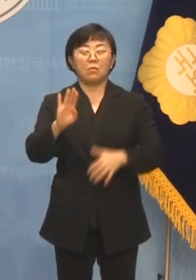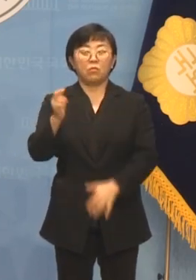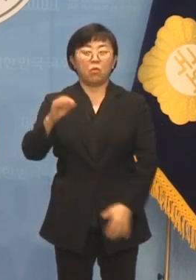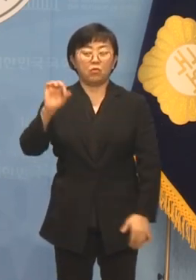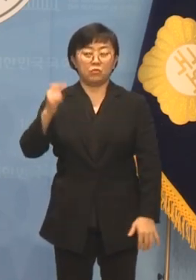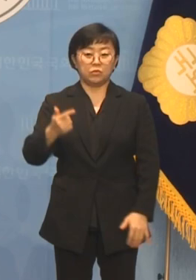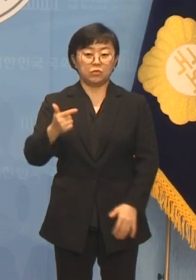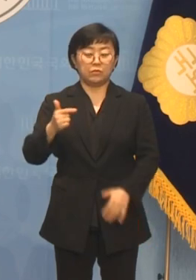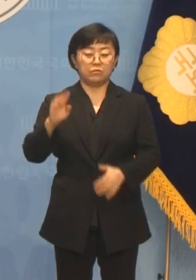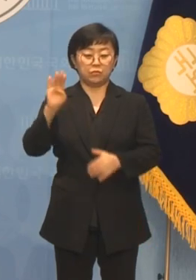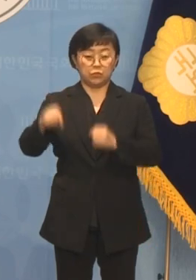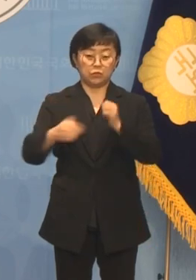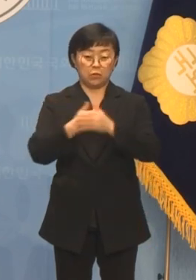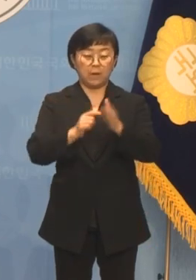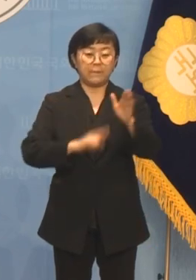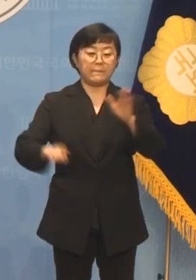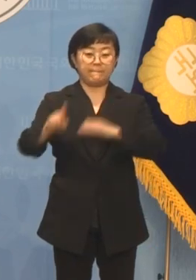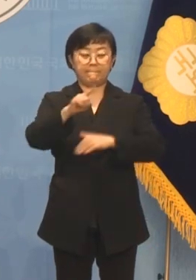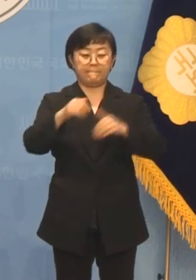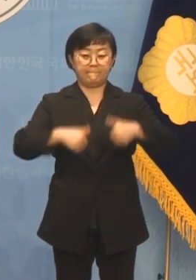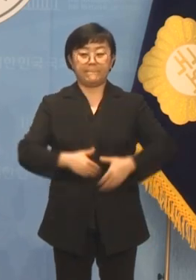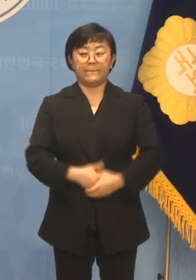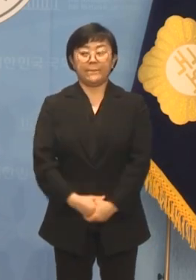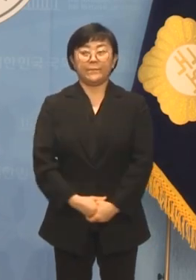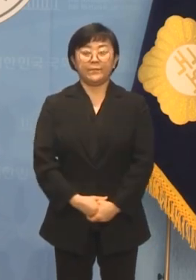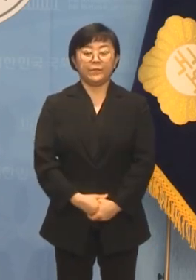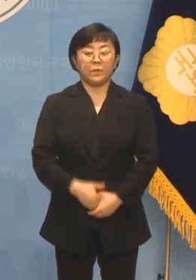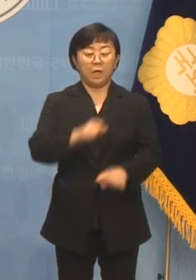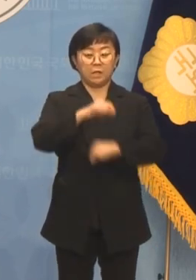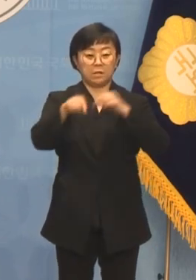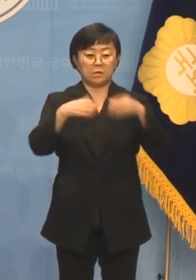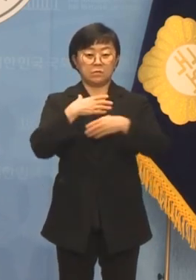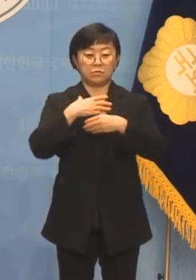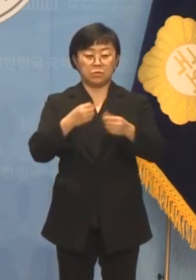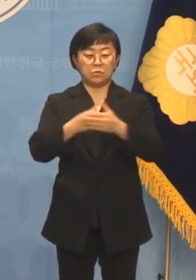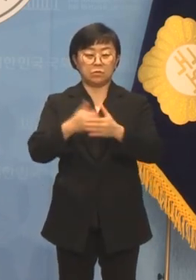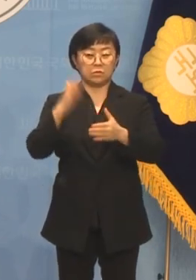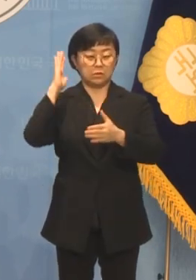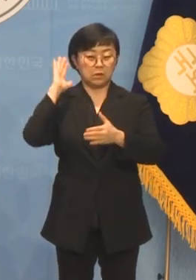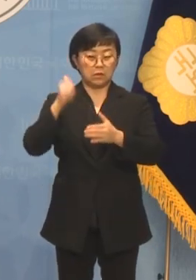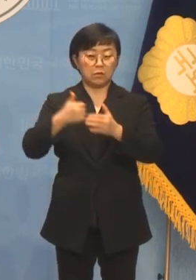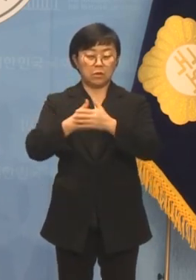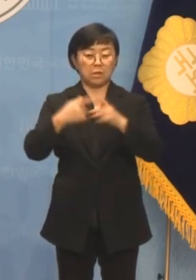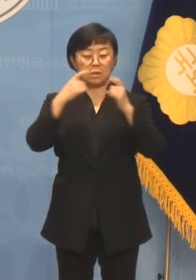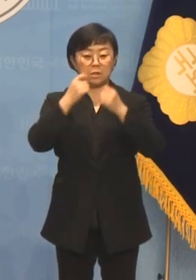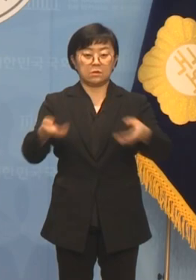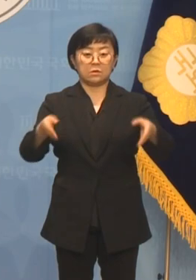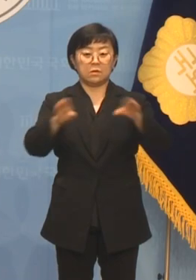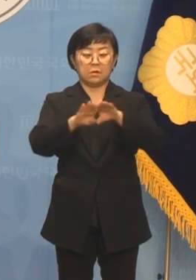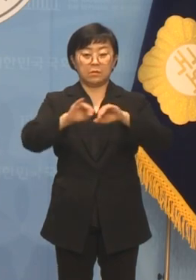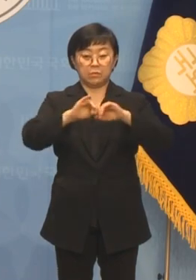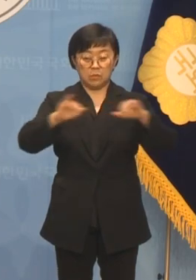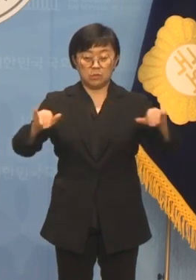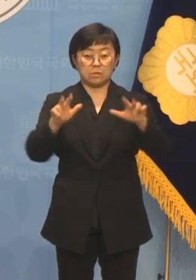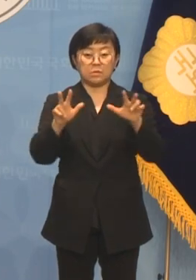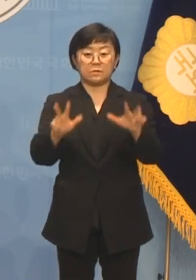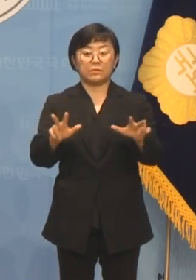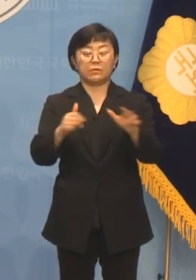적극 나서야 합니다. 행안부의 대통령 기념관 설립과 별도로 현재